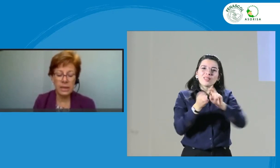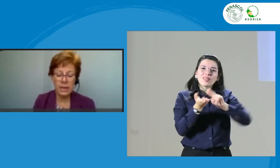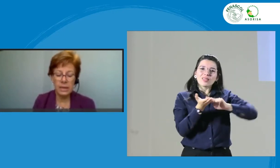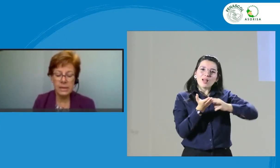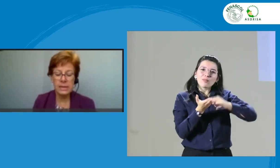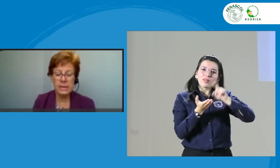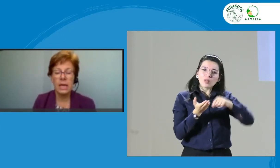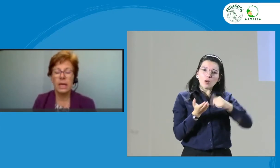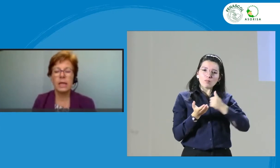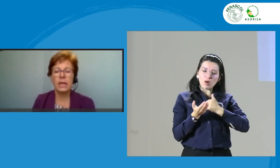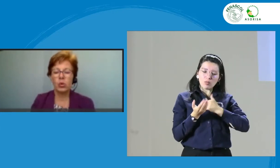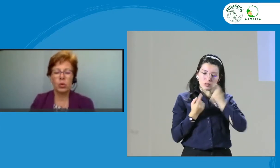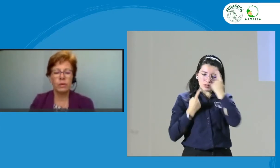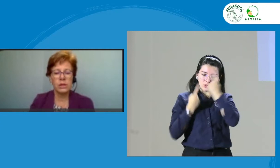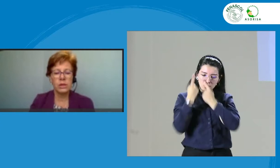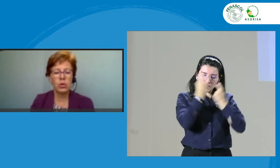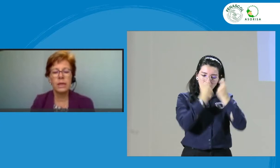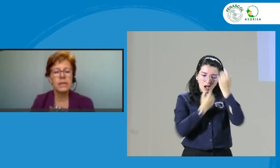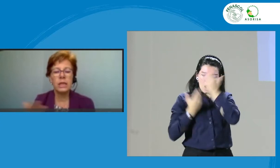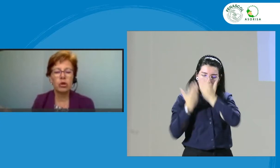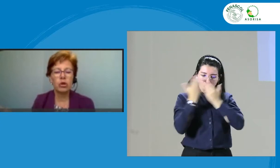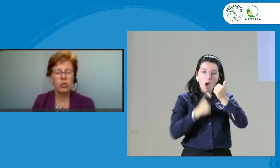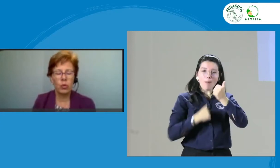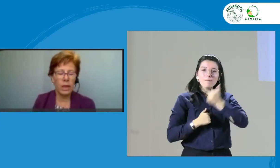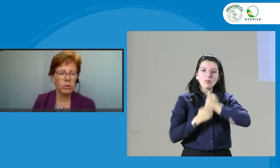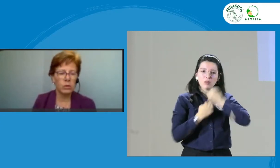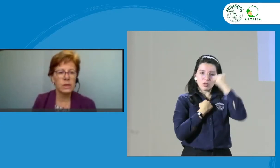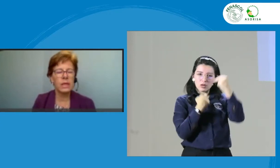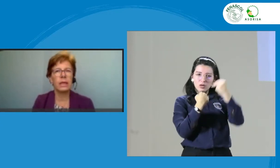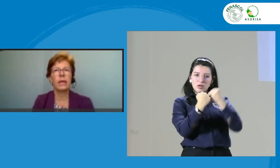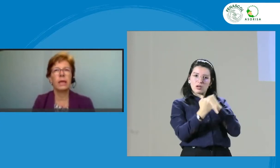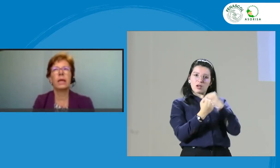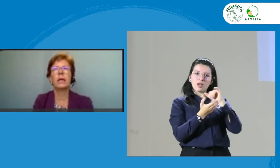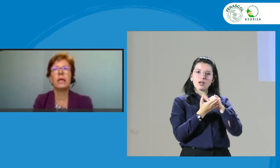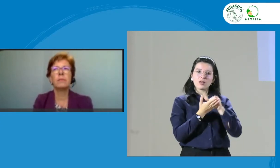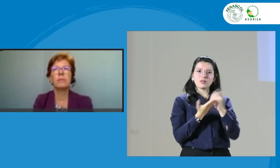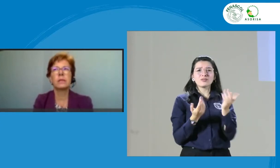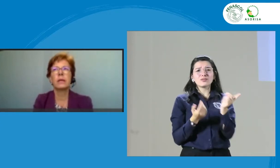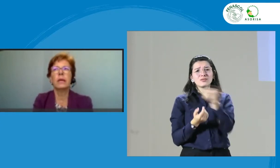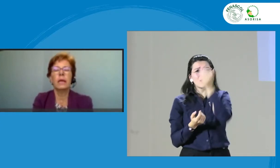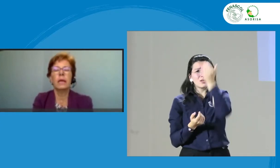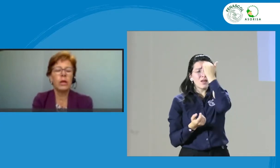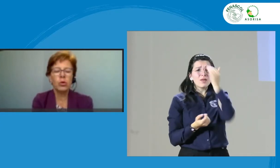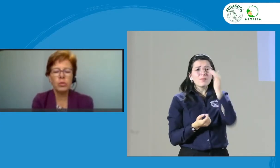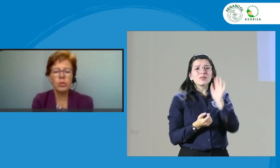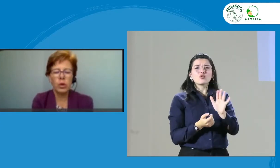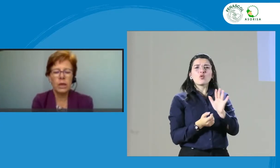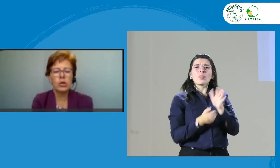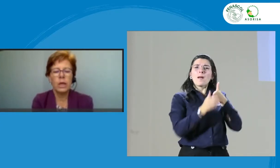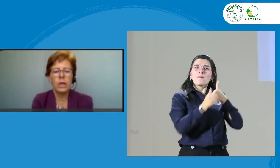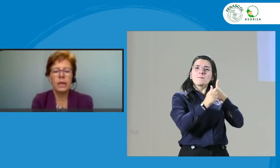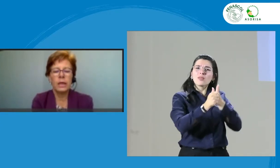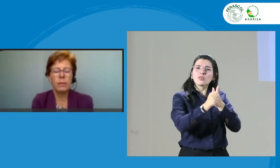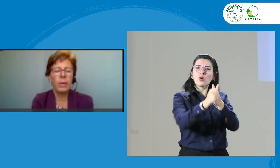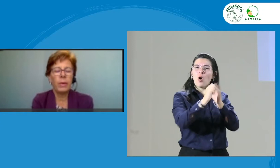análisis y de autorreflexión. Hay distintos modelos. Hay otros modelos, pero